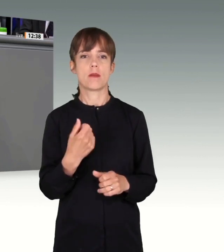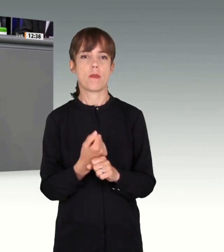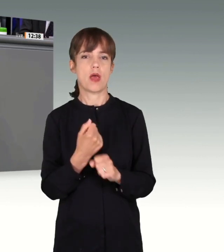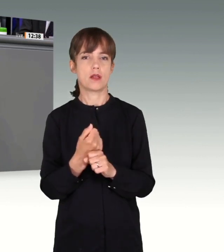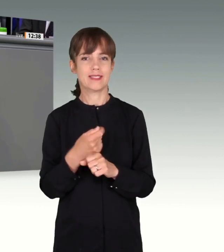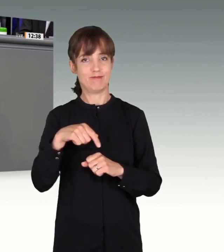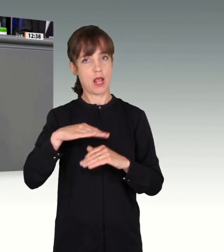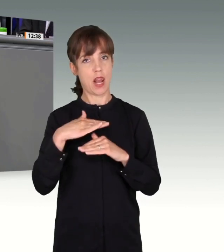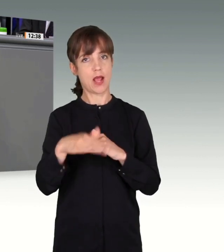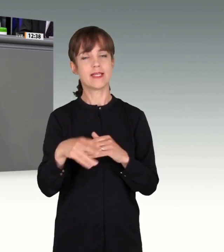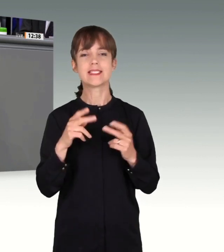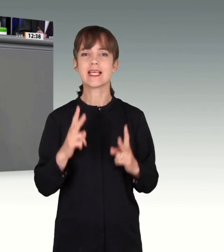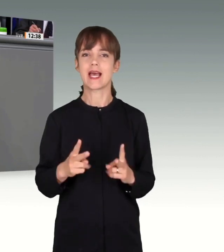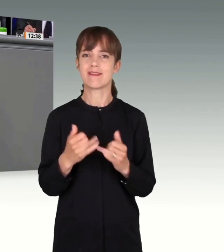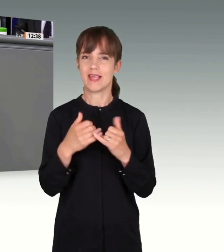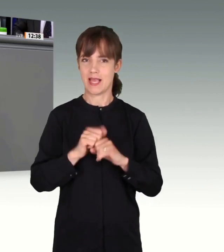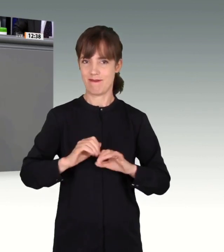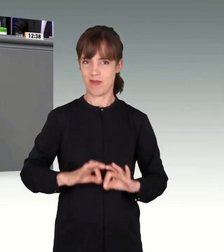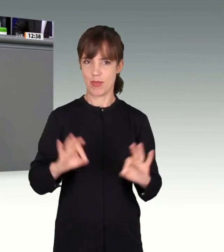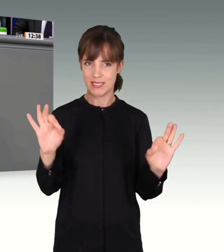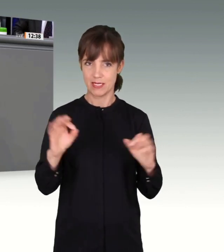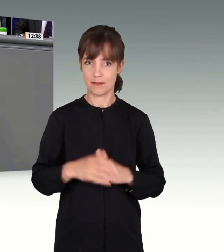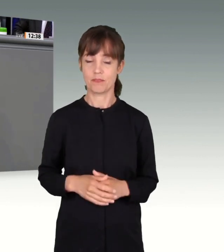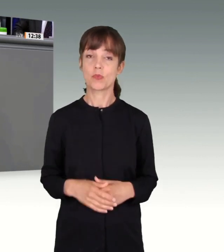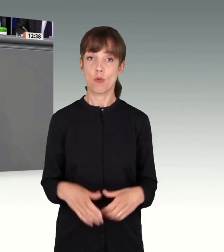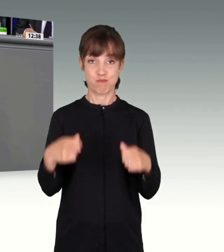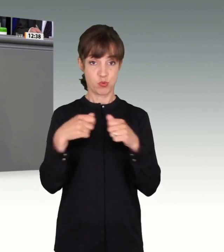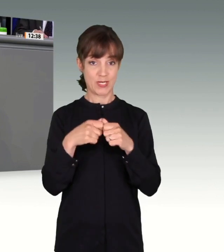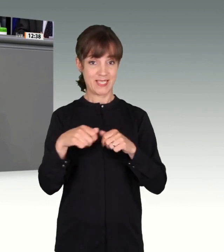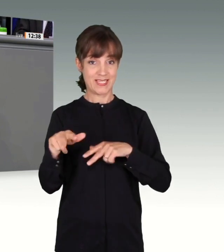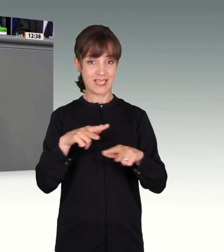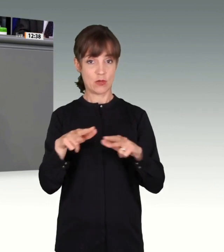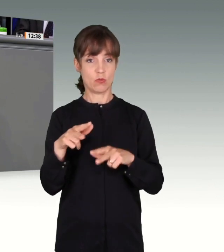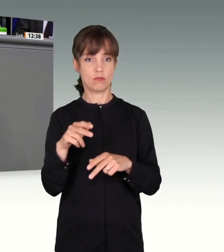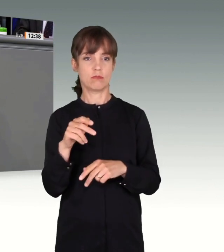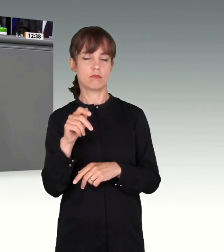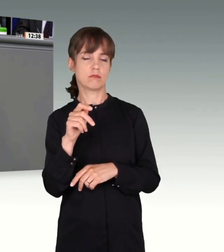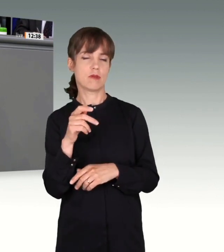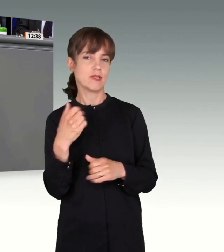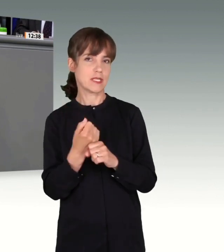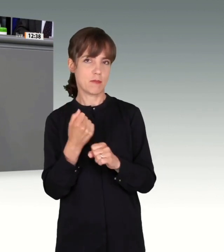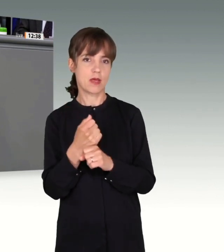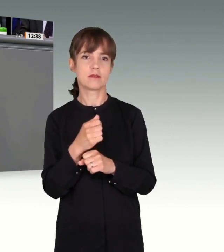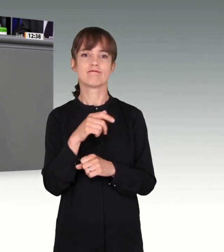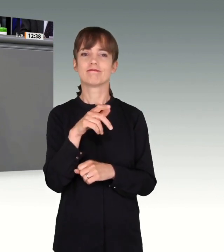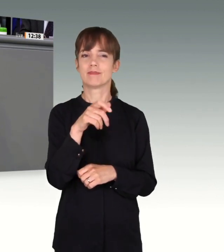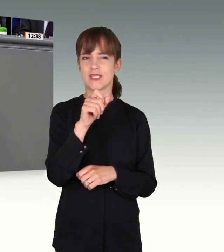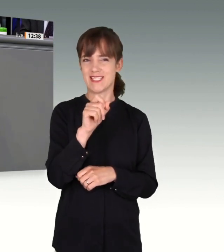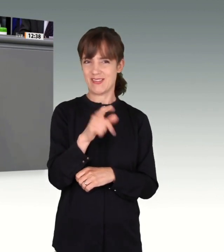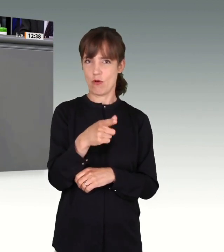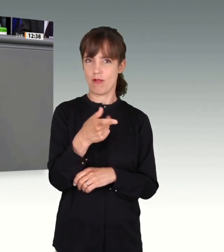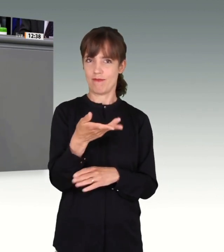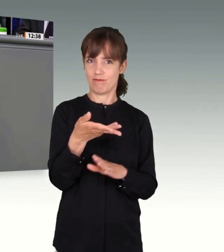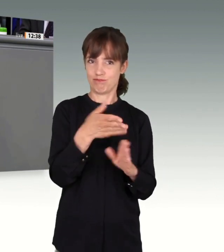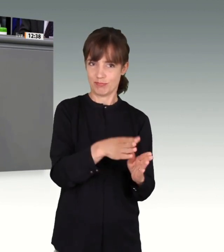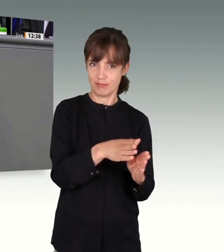verbessert werden kann. Die Bundesregierung gab den Hinterbliebenen der zwölf Getöteten und den vielen Verletzten ein